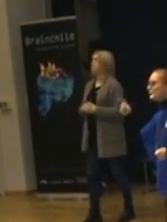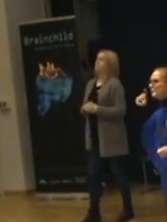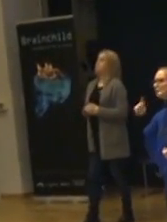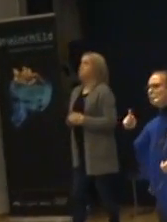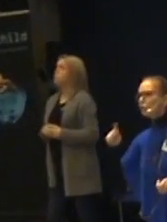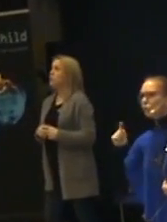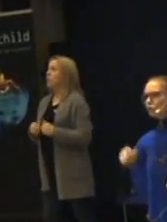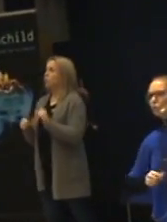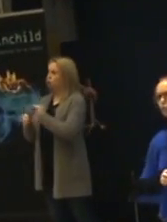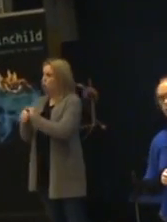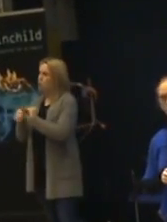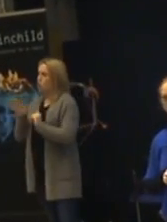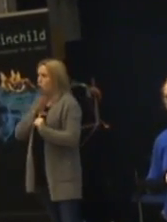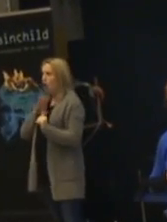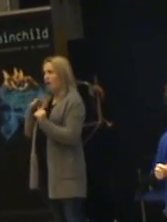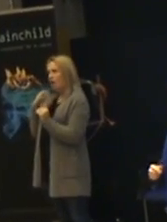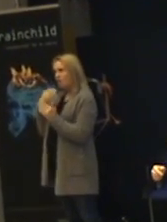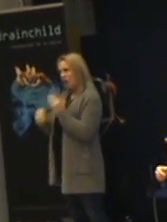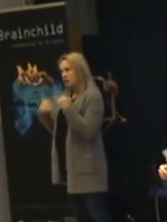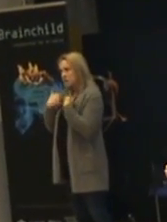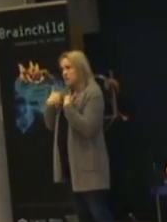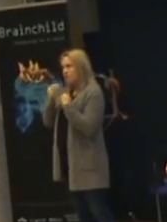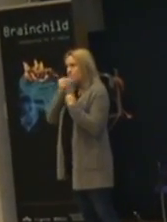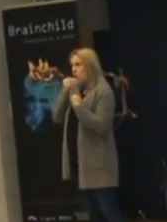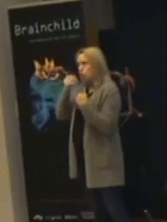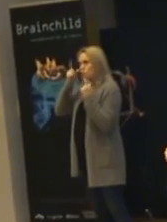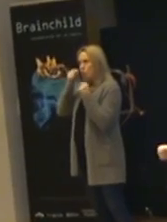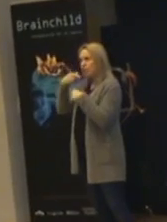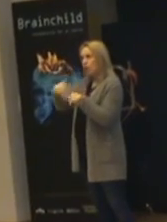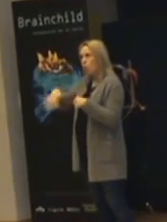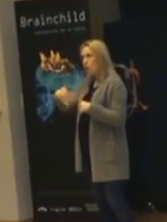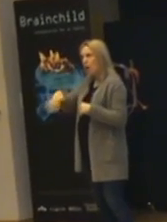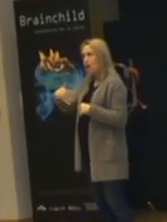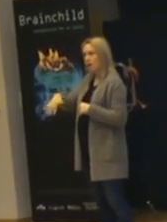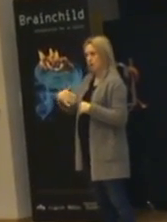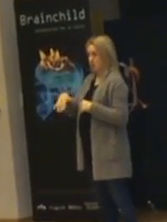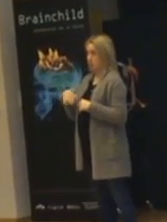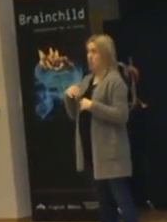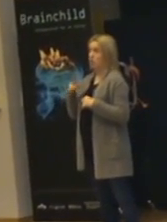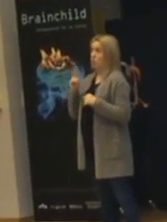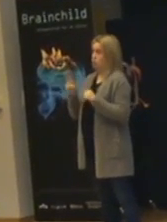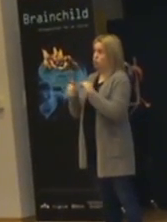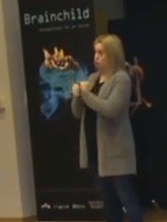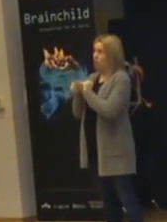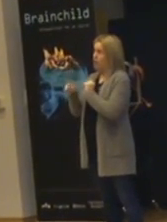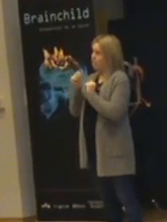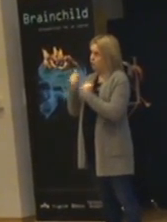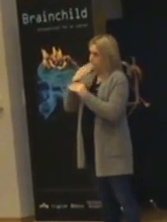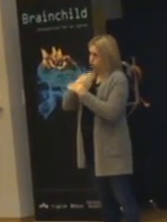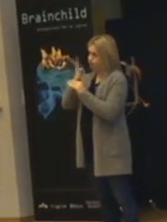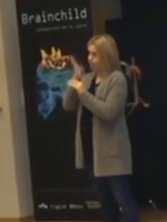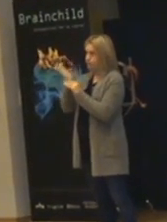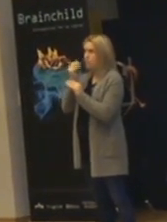Han har sin mat och sovklocka. Och den vet ni hur den fungerar. Och han behöver ju faktiskt just den där mat och sovklockan.